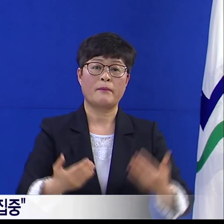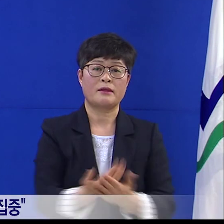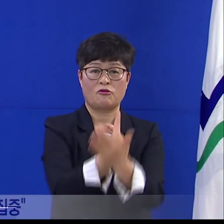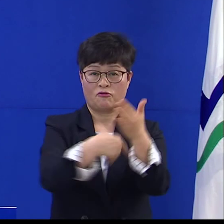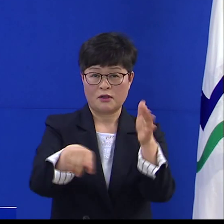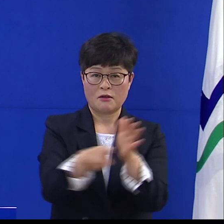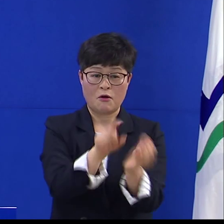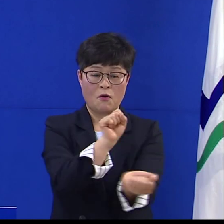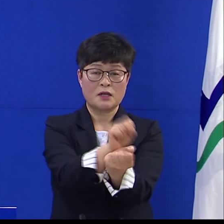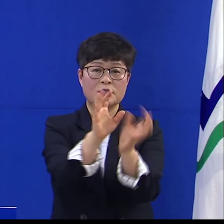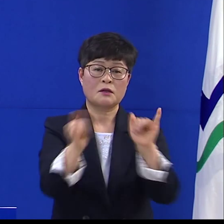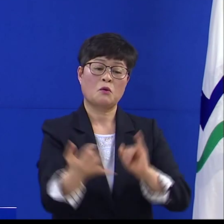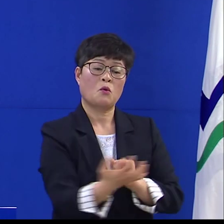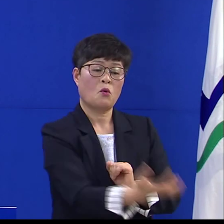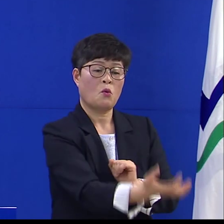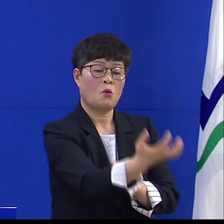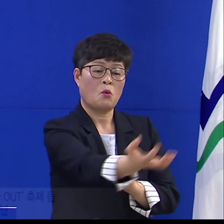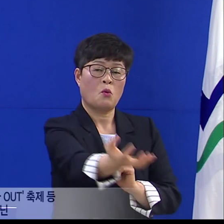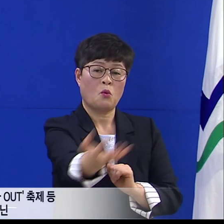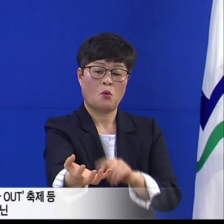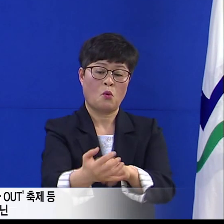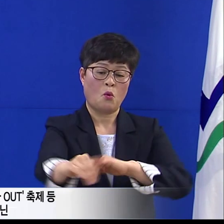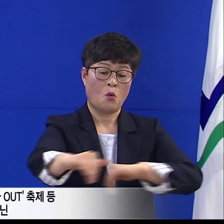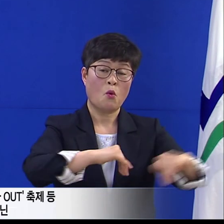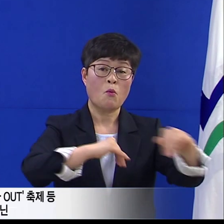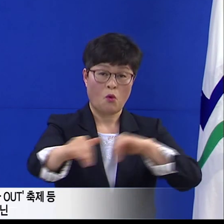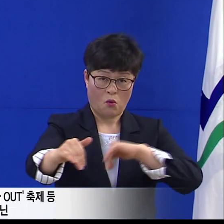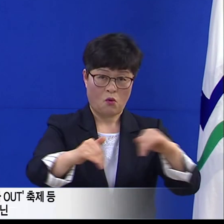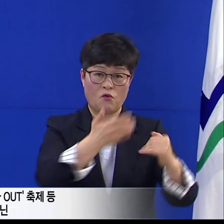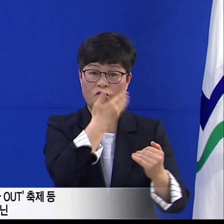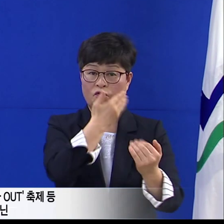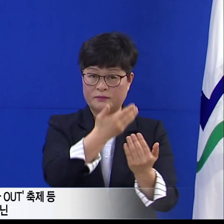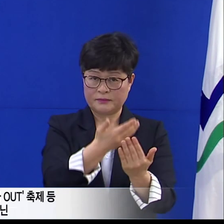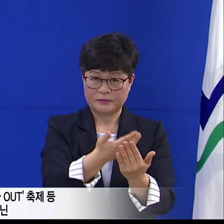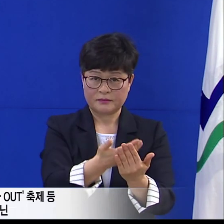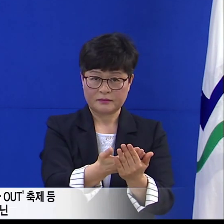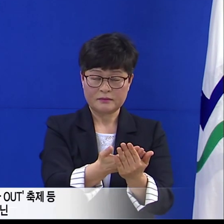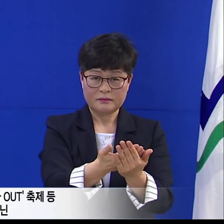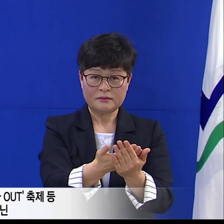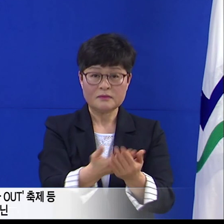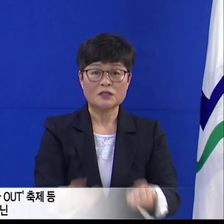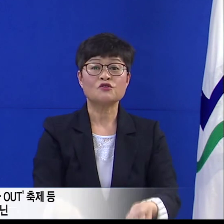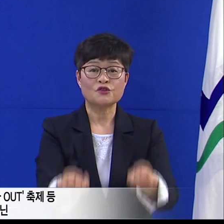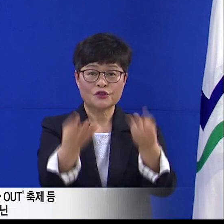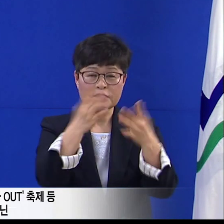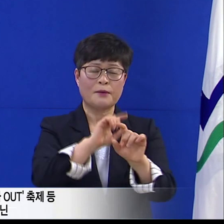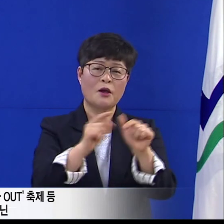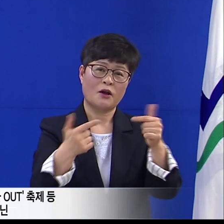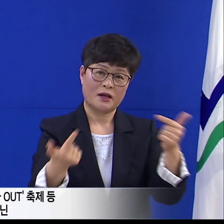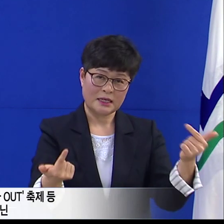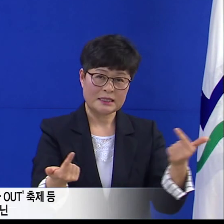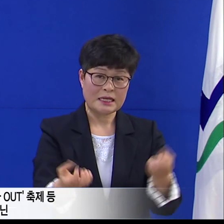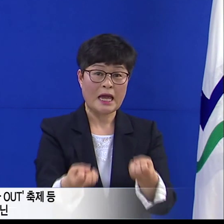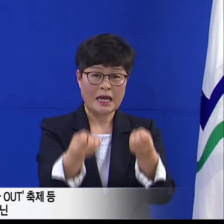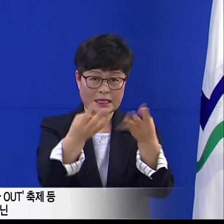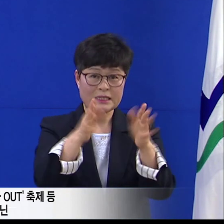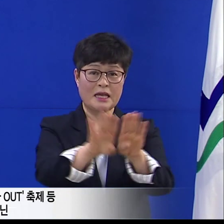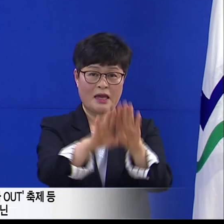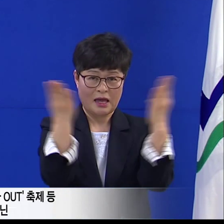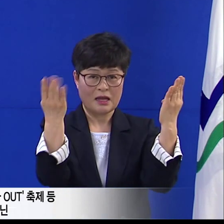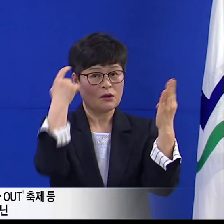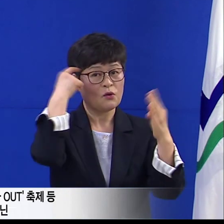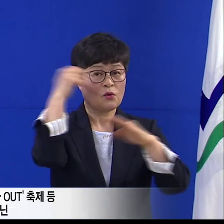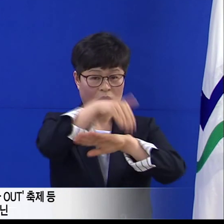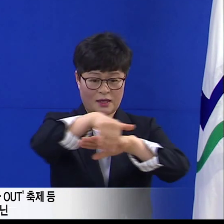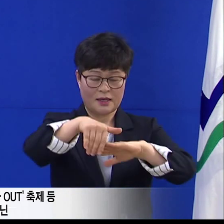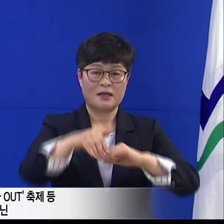확진자가 다녀간 골목상권을 중심으로 코로나 아웃축제 등 다양한 행사를 개최하겠습니다.